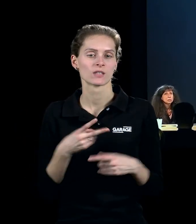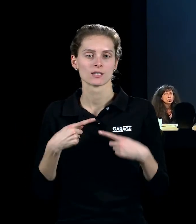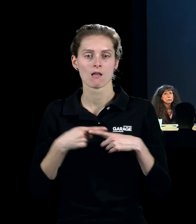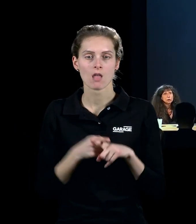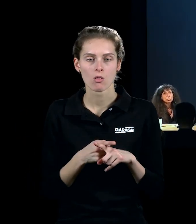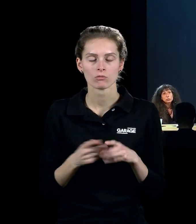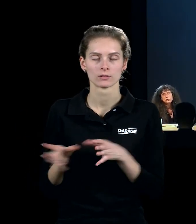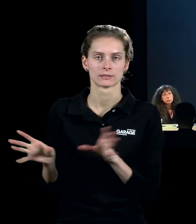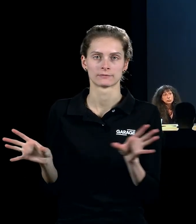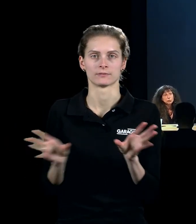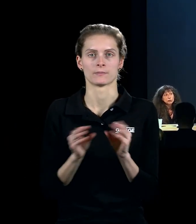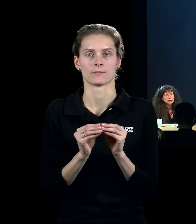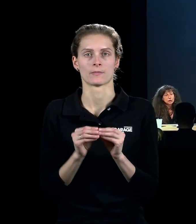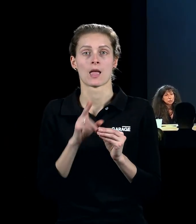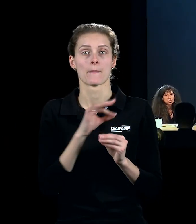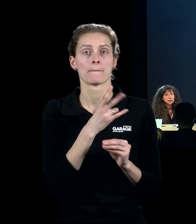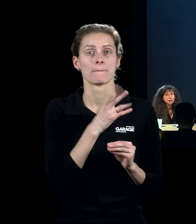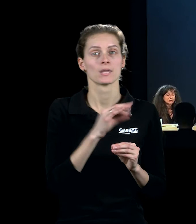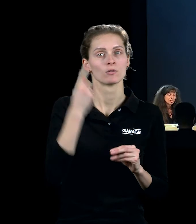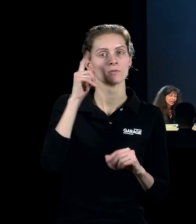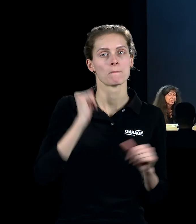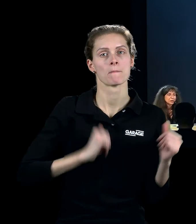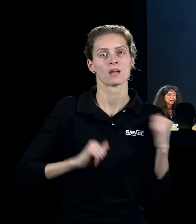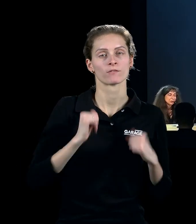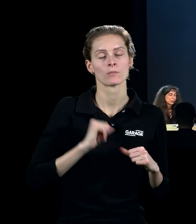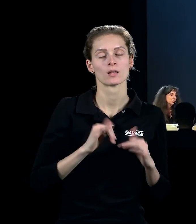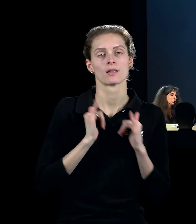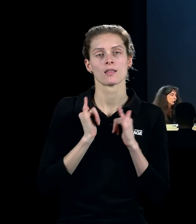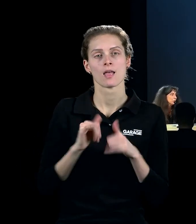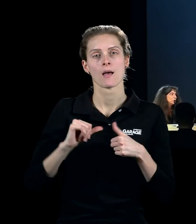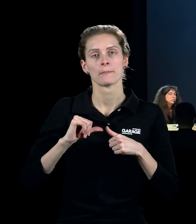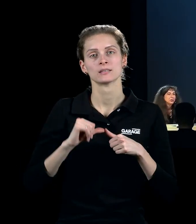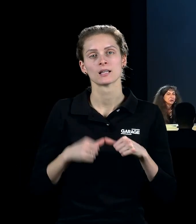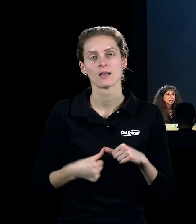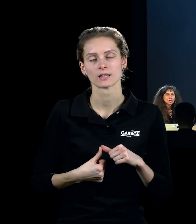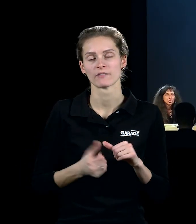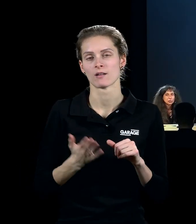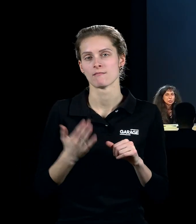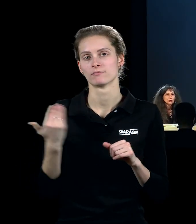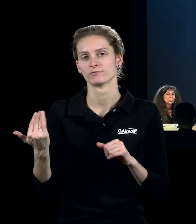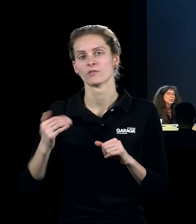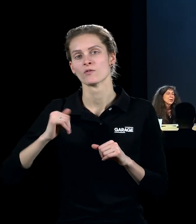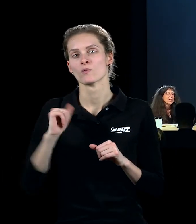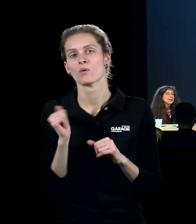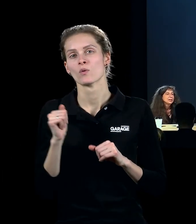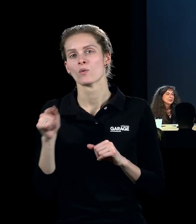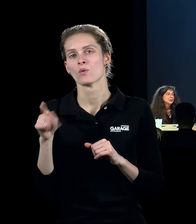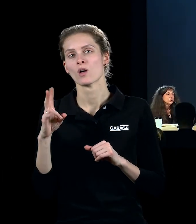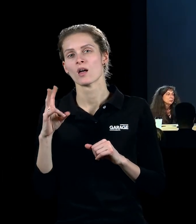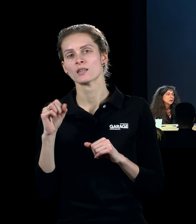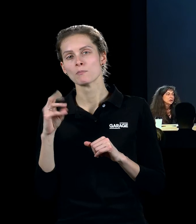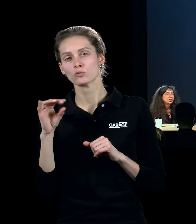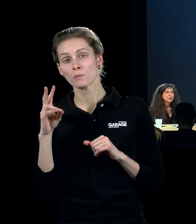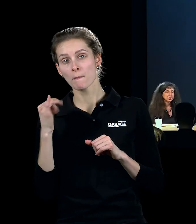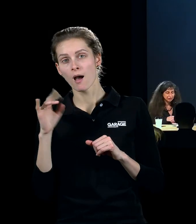Пина придумывал перформанс для постоянного соавтора и партнёра Нам Джон Пайка, виолончелистки Шарлотты Мурман, где она